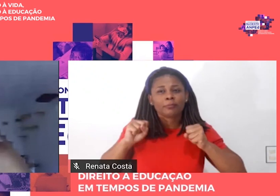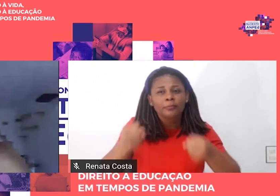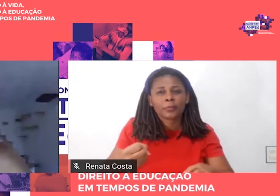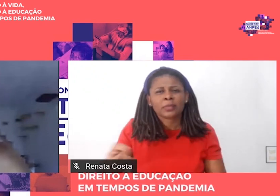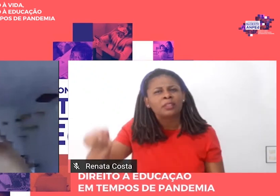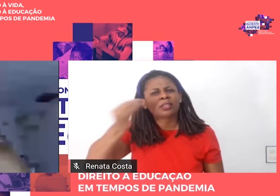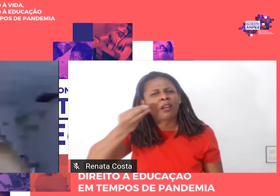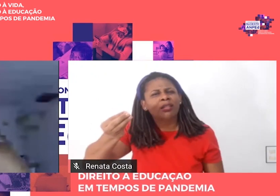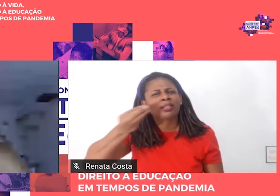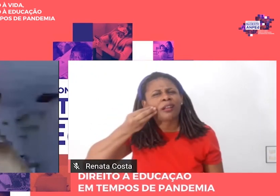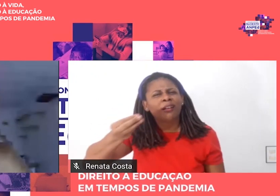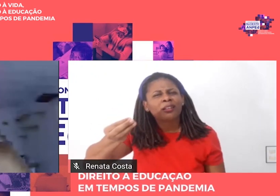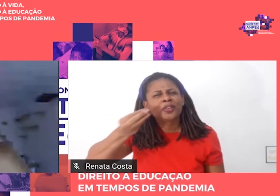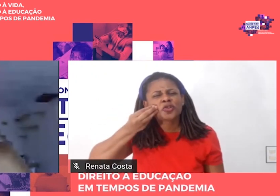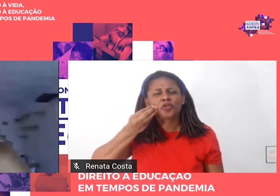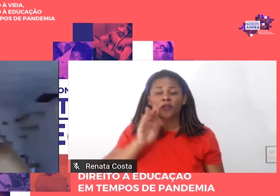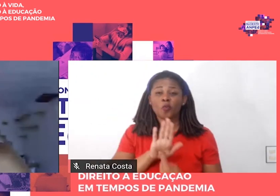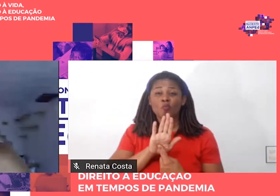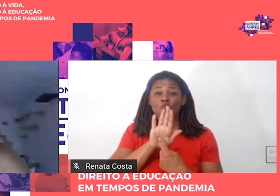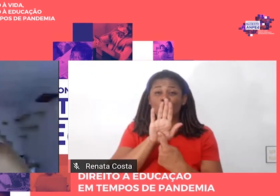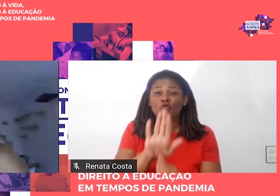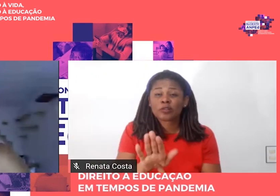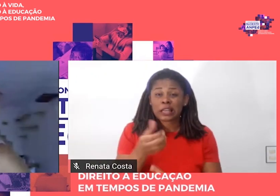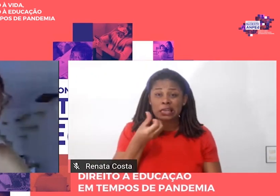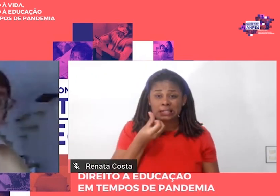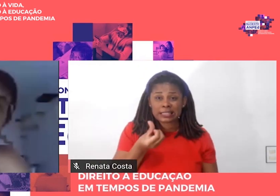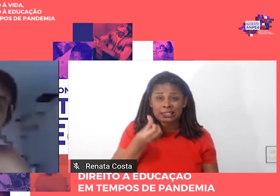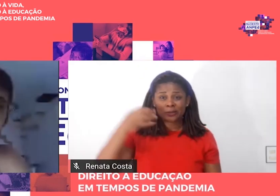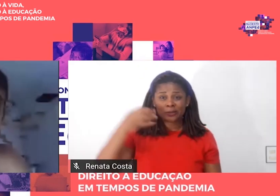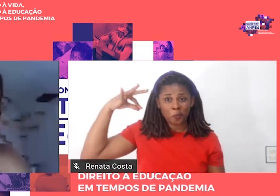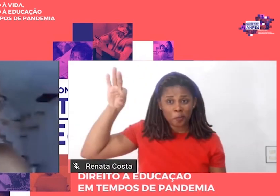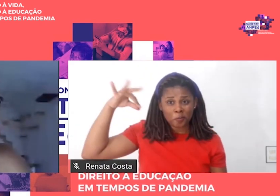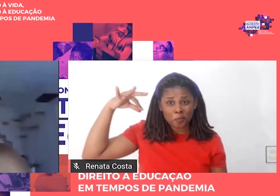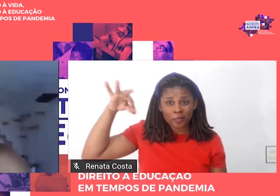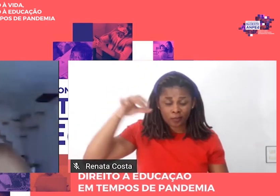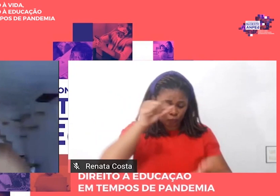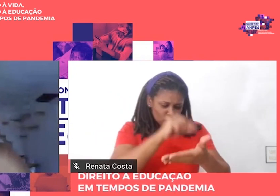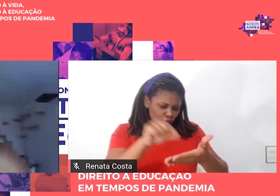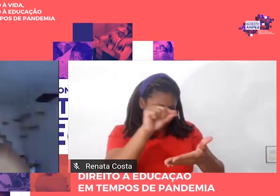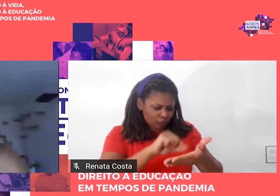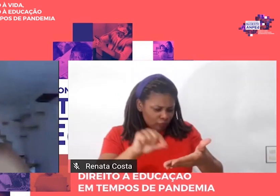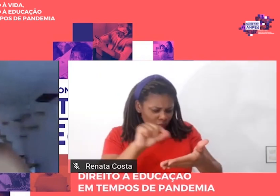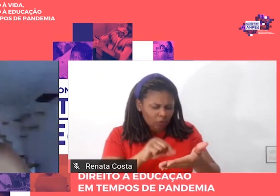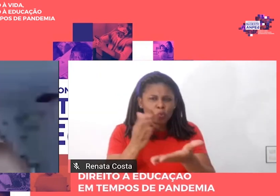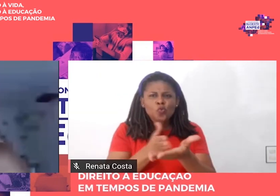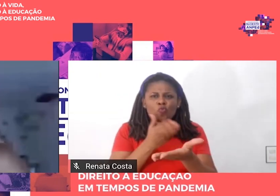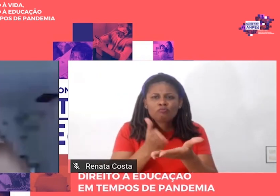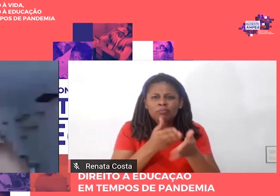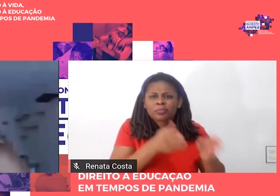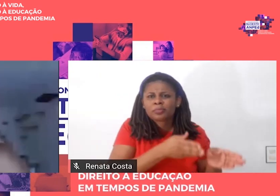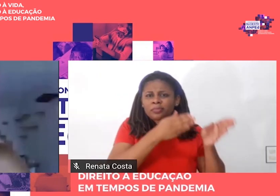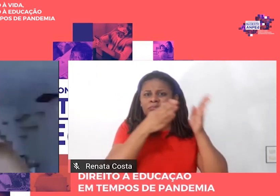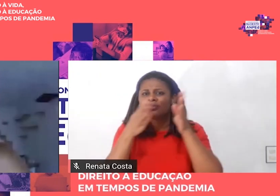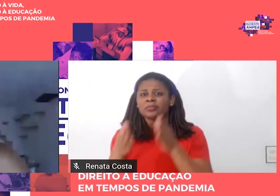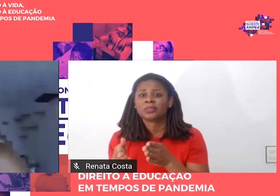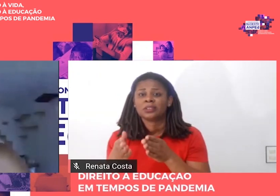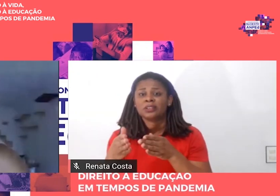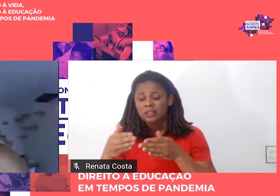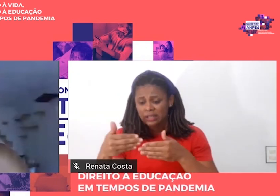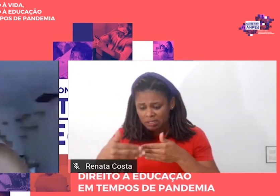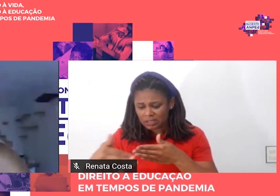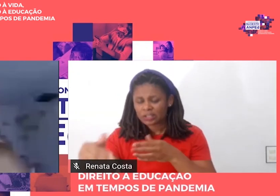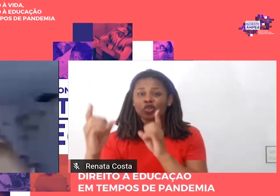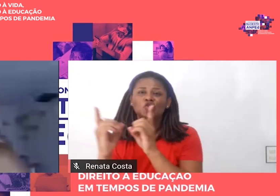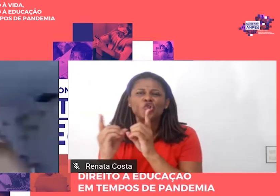seis páginas dos escritos desse livro para uma sequência didática descolada de uma concepção abrangente e